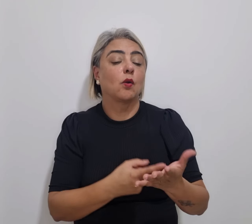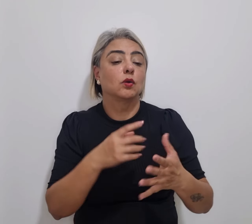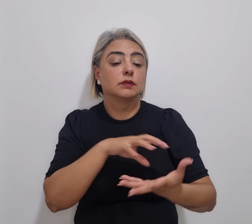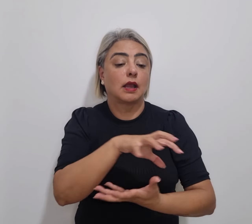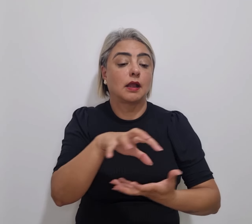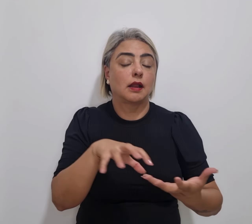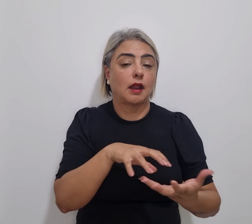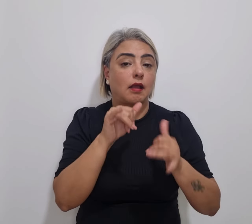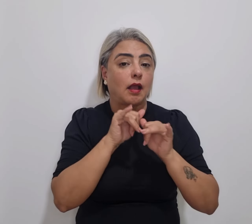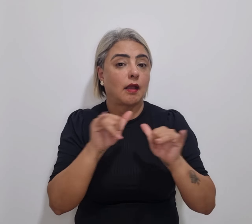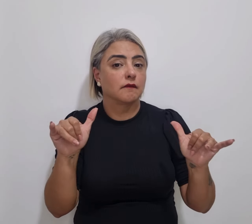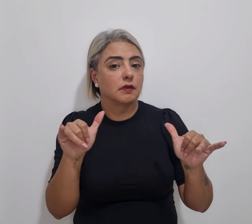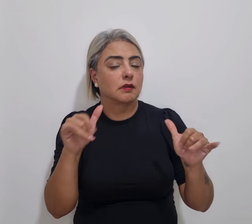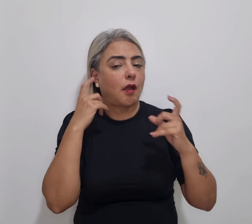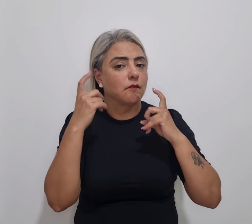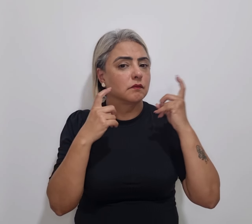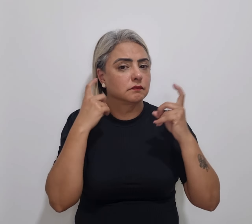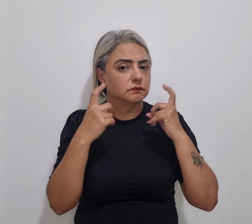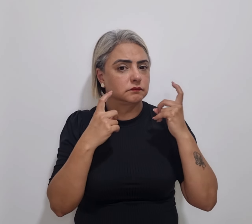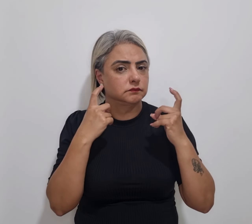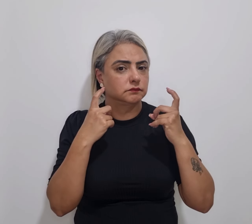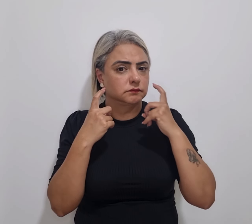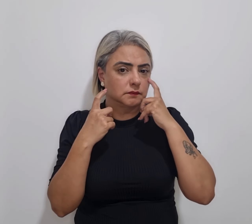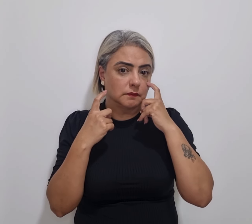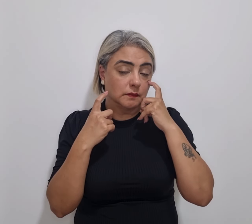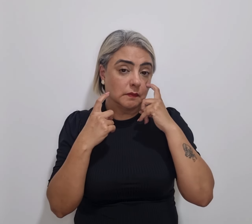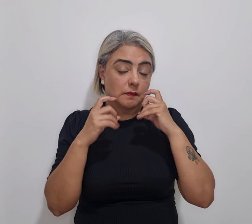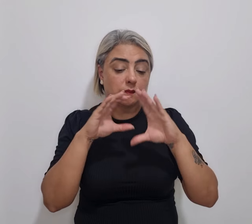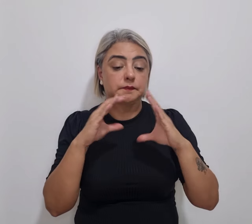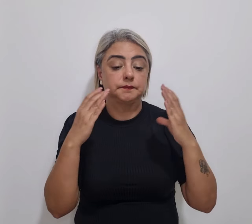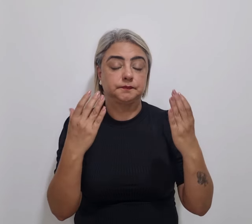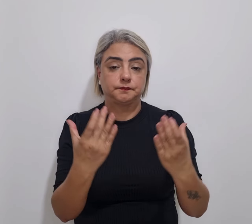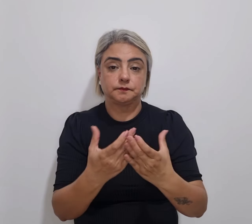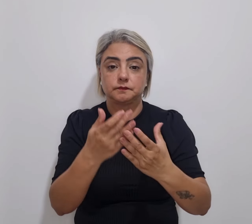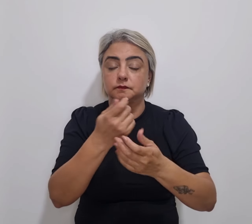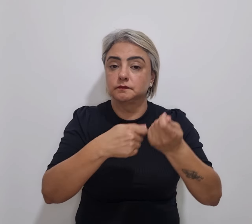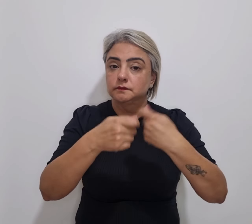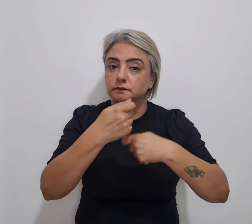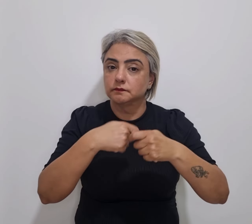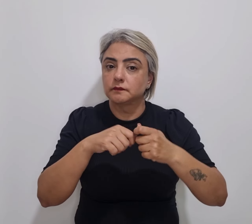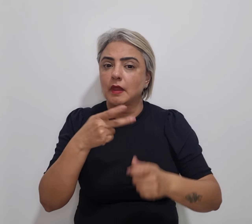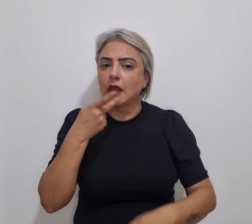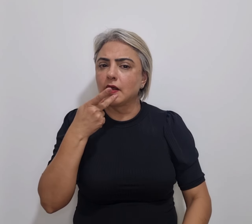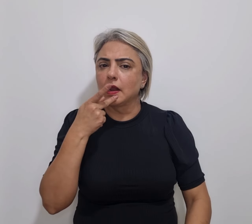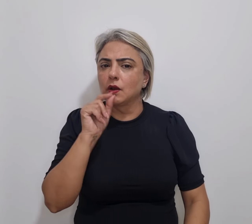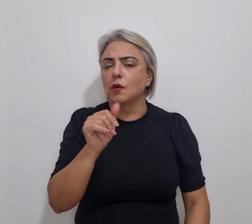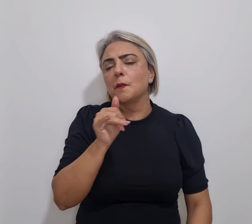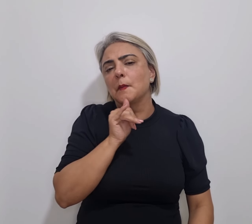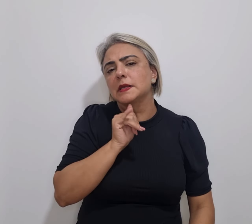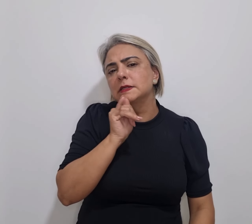alertas e preocupações. A Comissão de Negociação citou, como exemplo, que